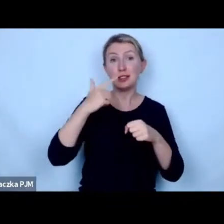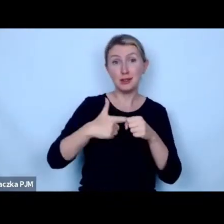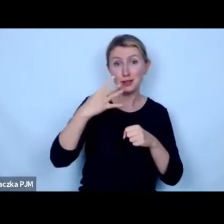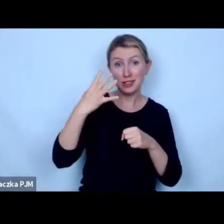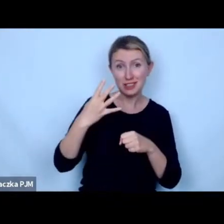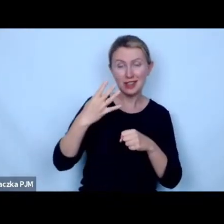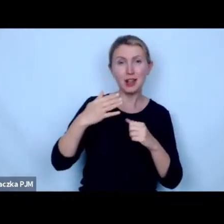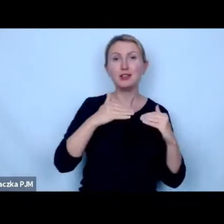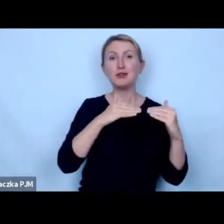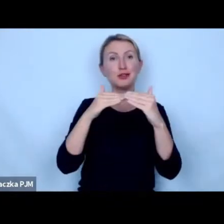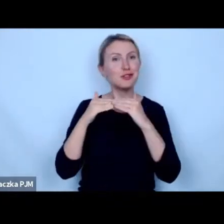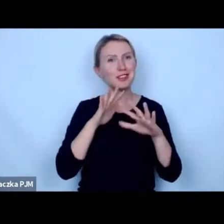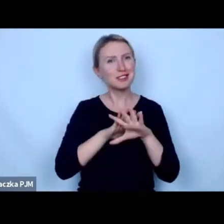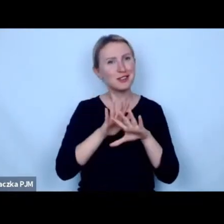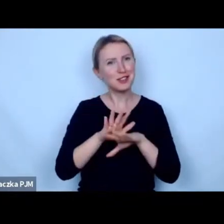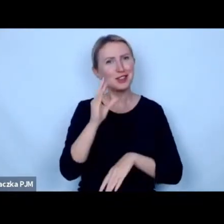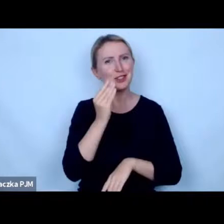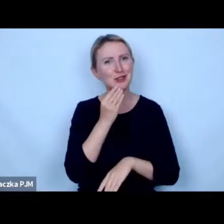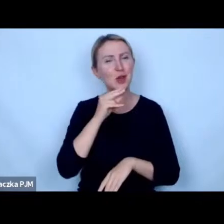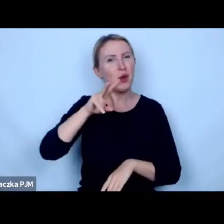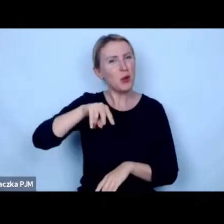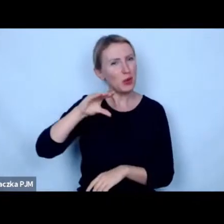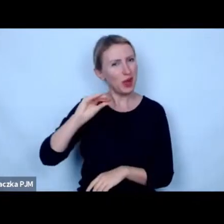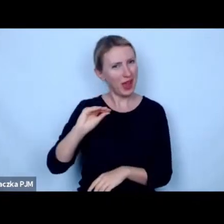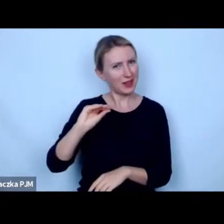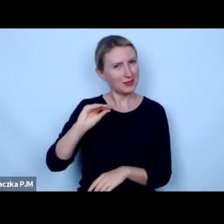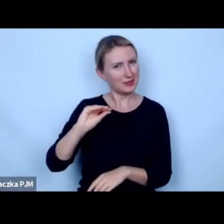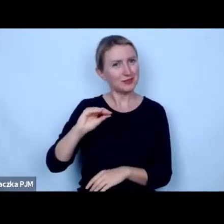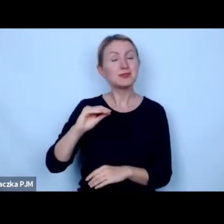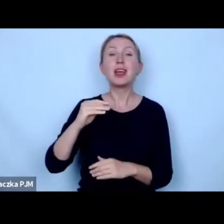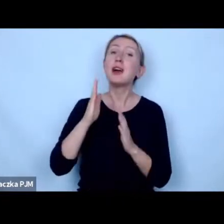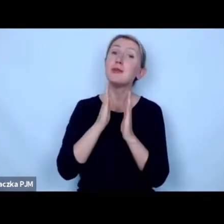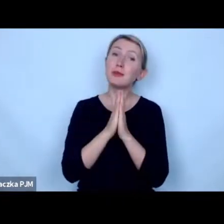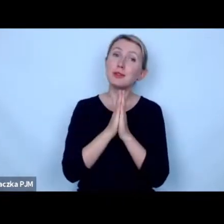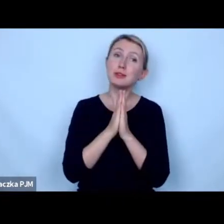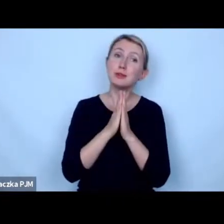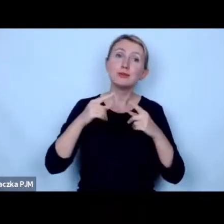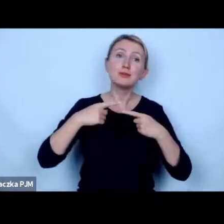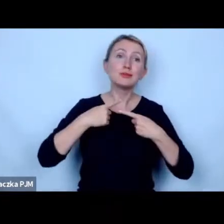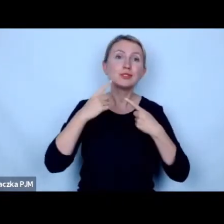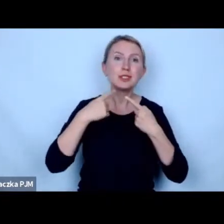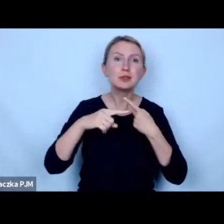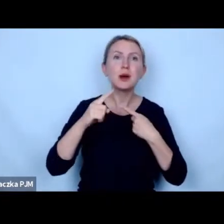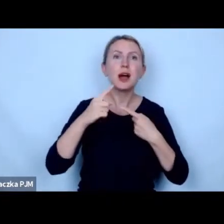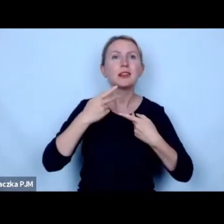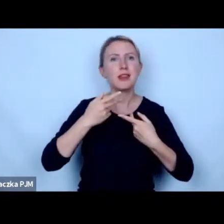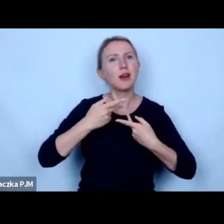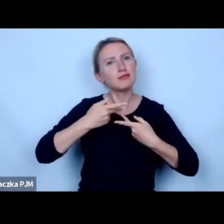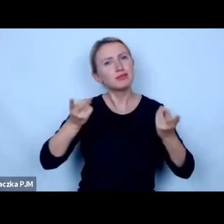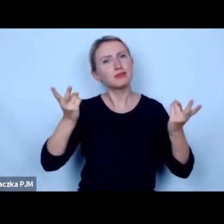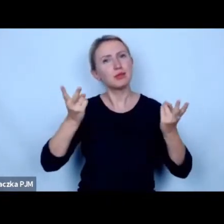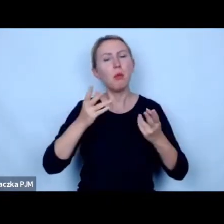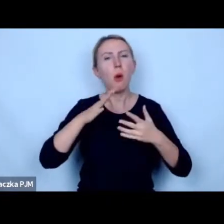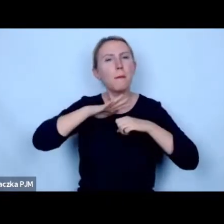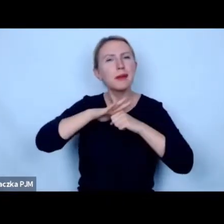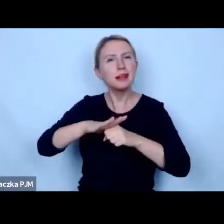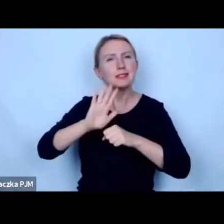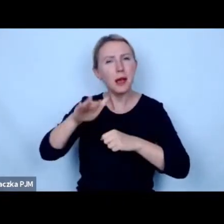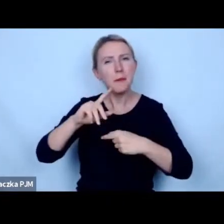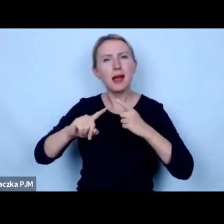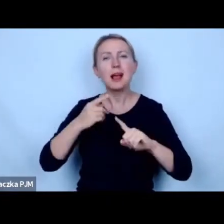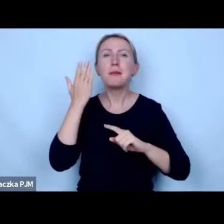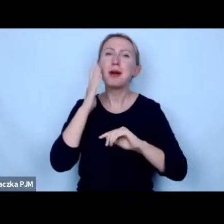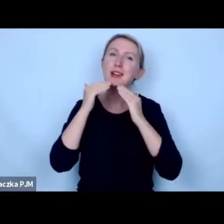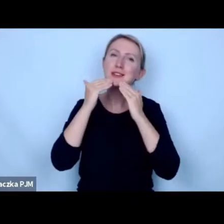zrównoważony system żywnościowy w Unii Europejskiej prosimy o przesłanie opinii bo presja ma sens jeszcze raz bardzo Państwu